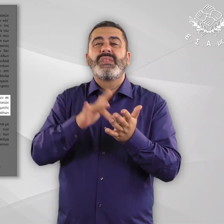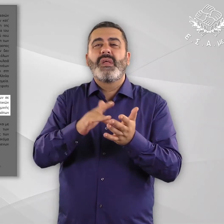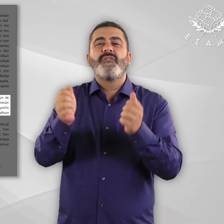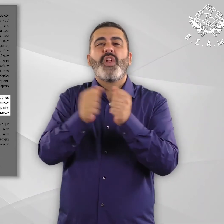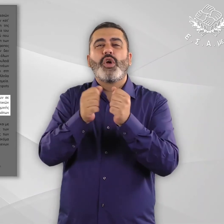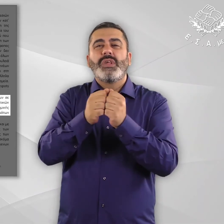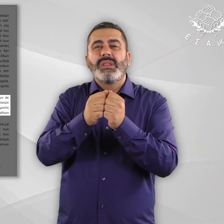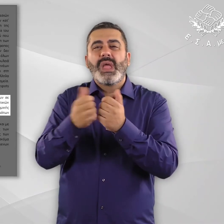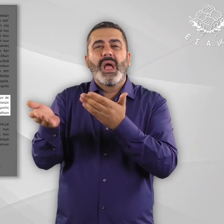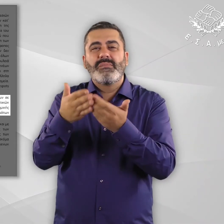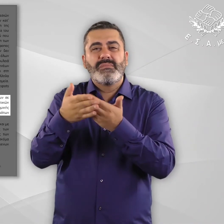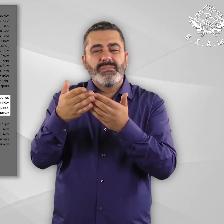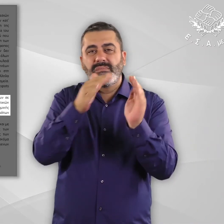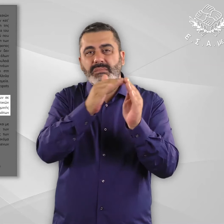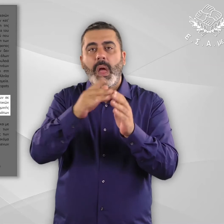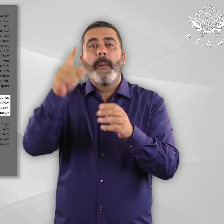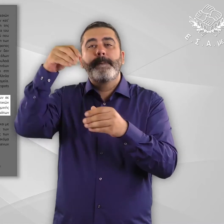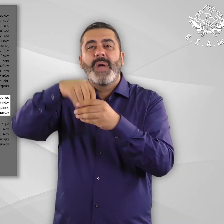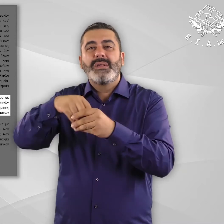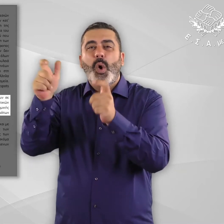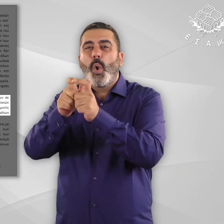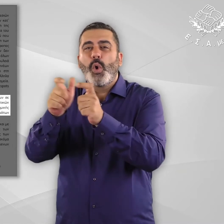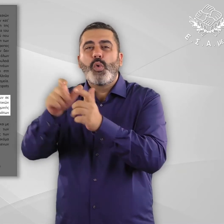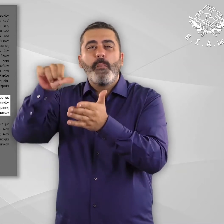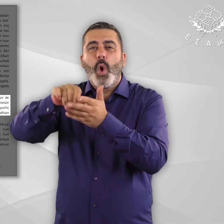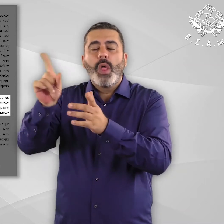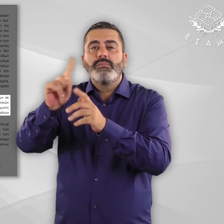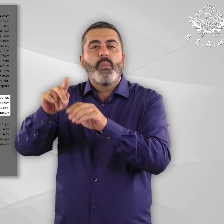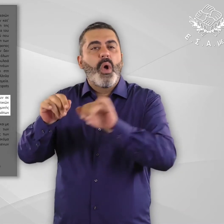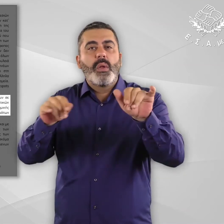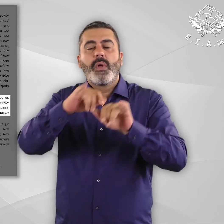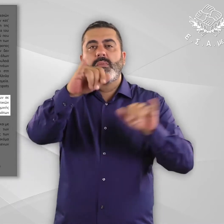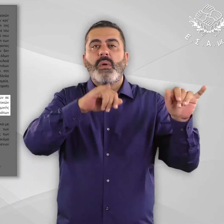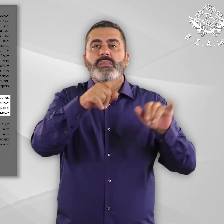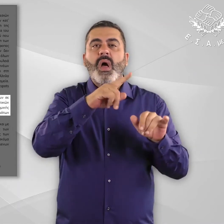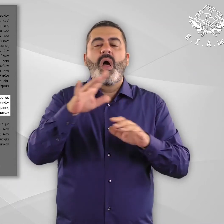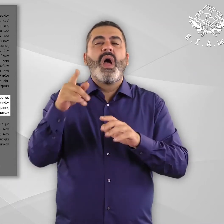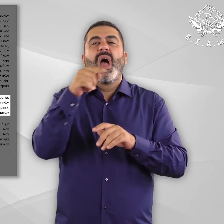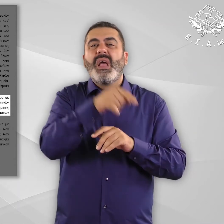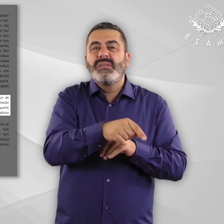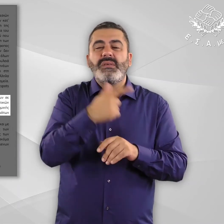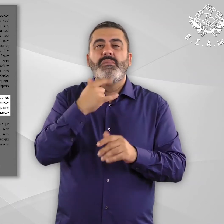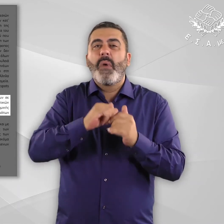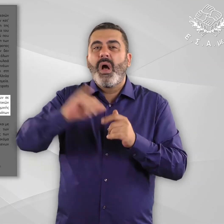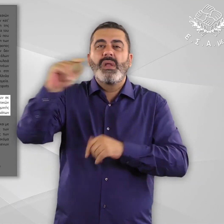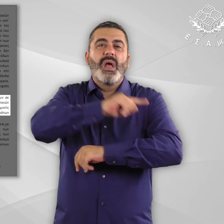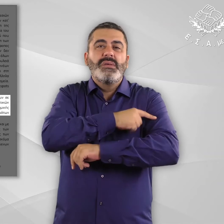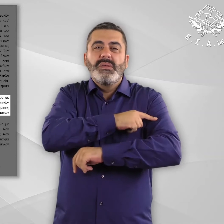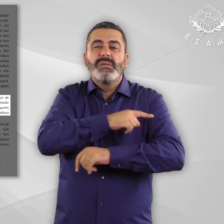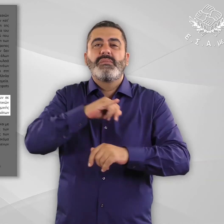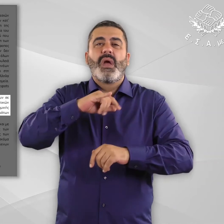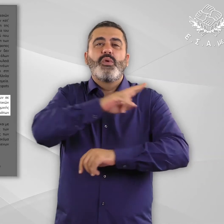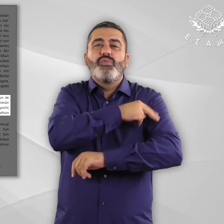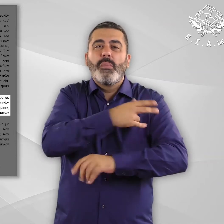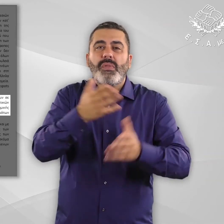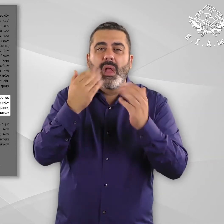Εντονότερο είναι το πρόβλημα για όσα άτομα διαμένουν σε δομές φιλοξενίας που βρίσκονται εκτός των αστικών οικιστικών ιστών, όπου